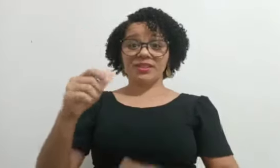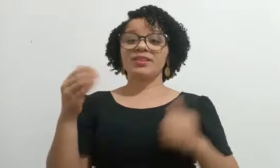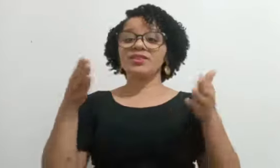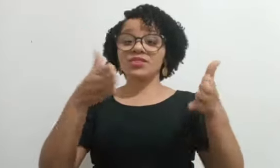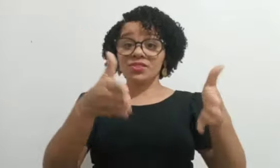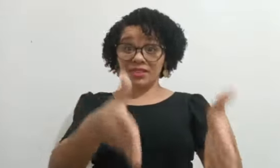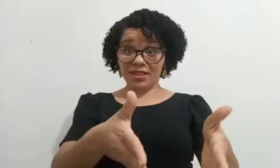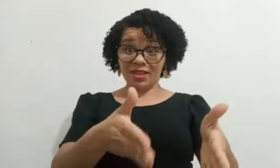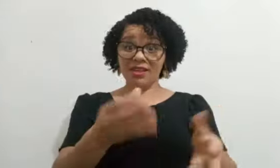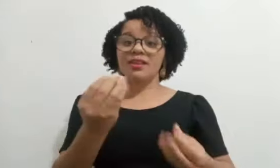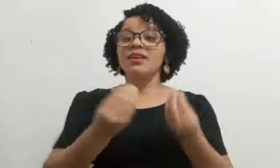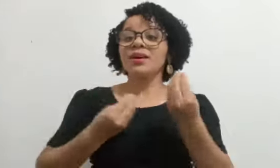hoje,